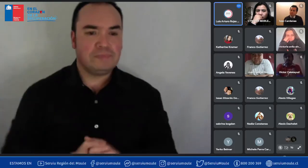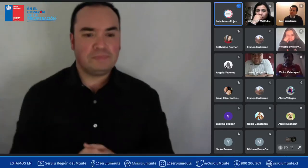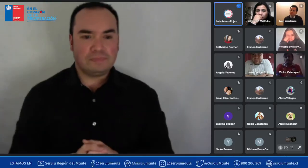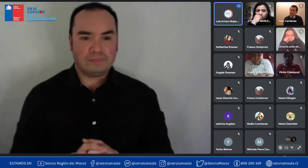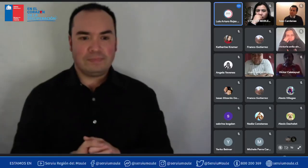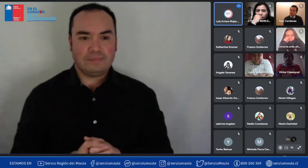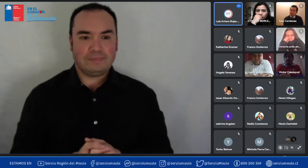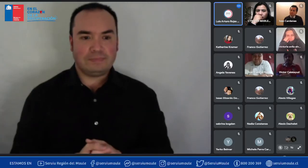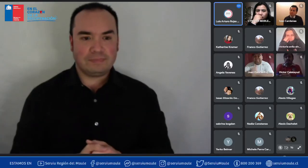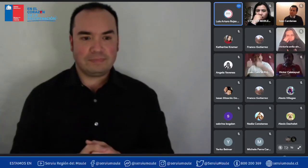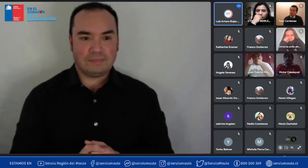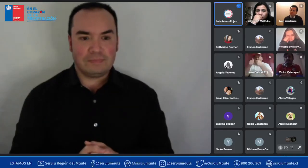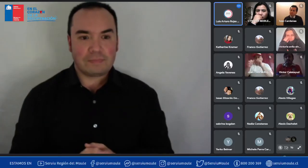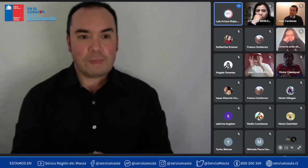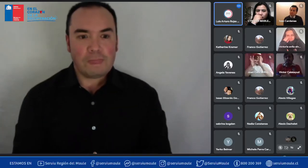perfecto muchas gracias por la información